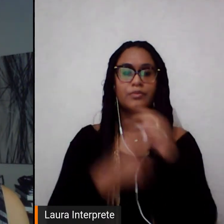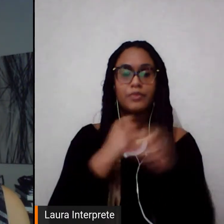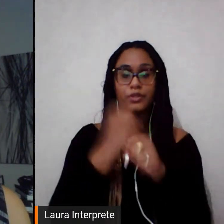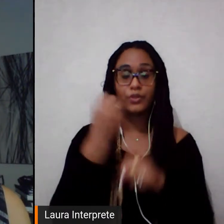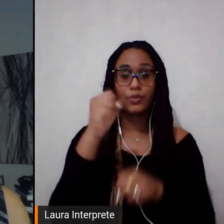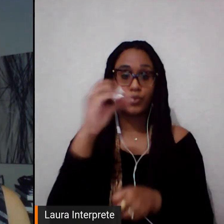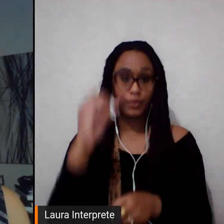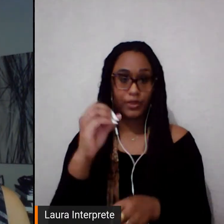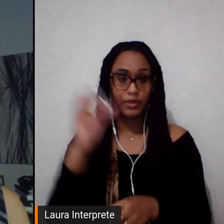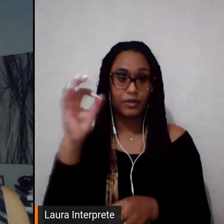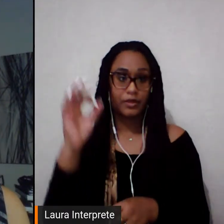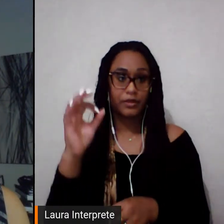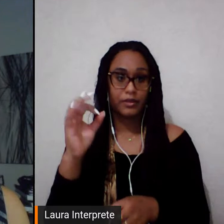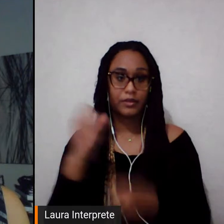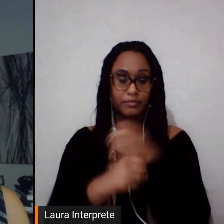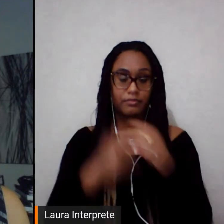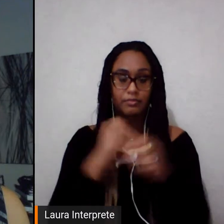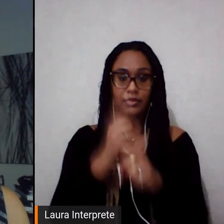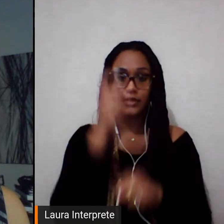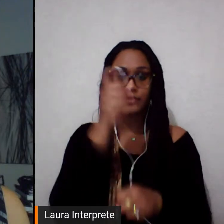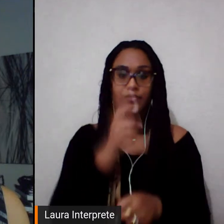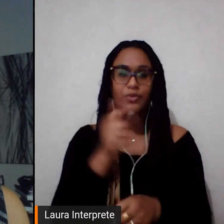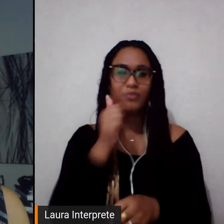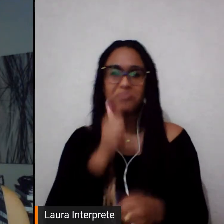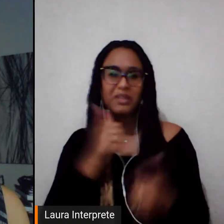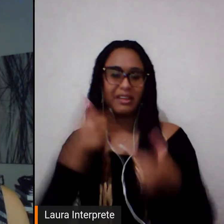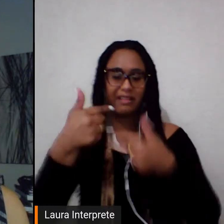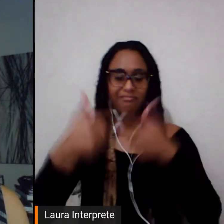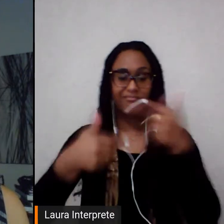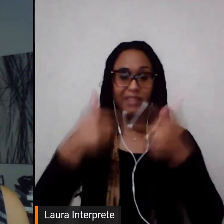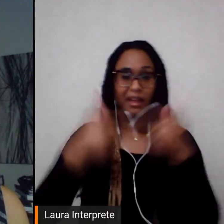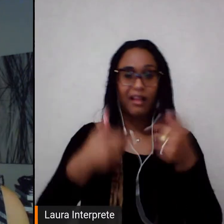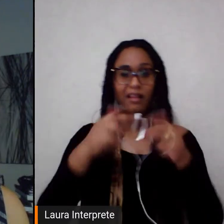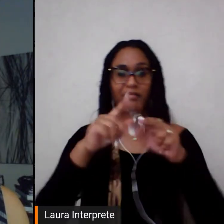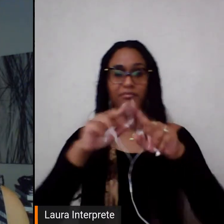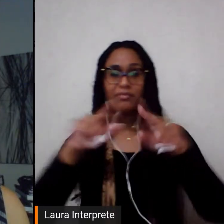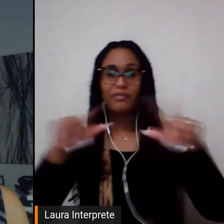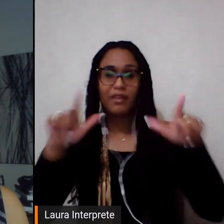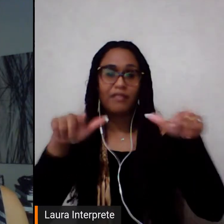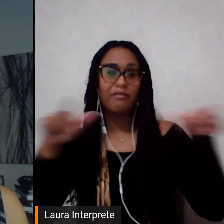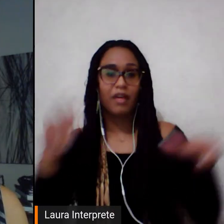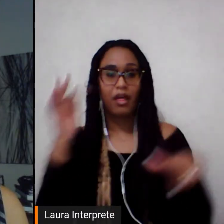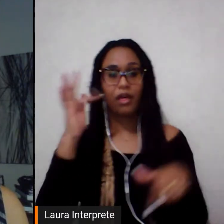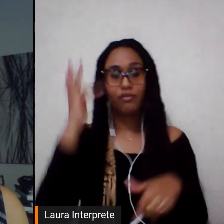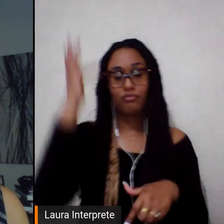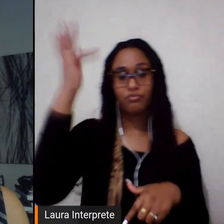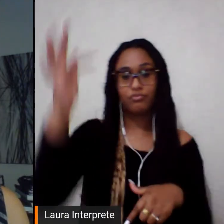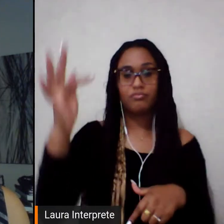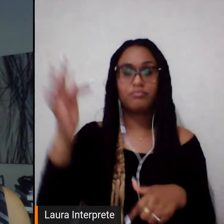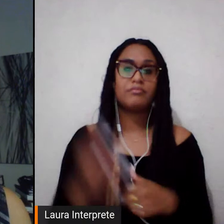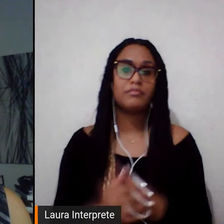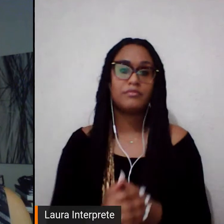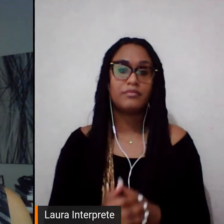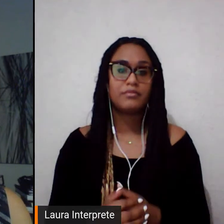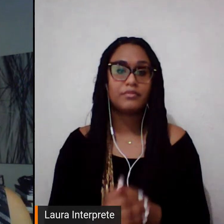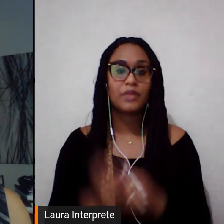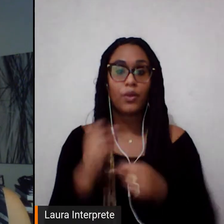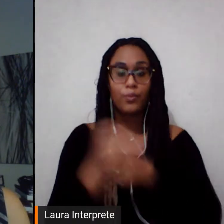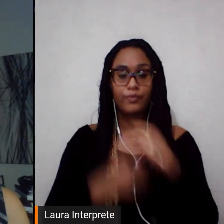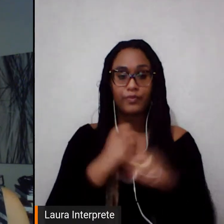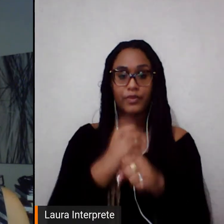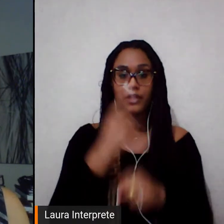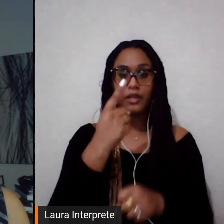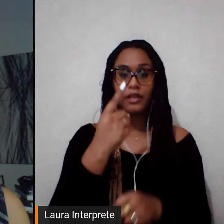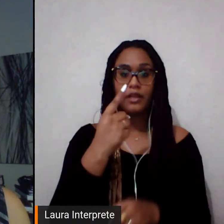esporte, lutas, conquistas e reflexões para o futuro. No dia 14 de abril de 1941,